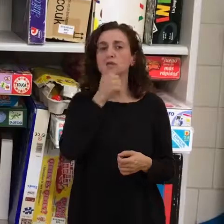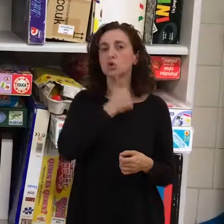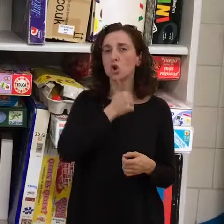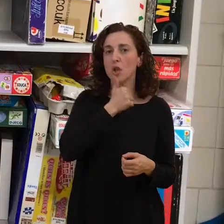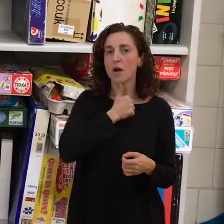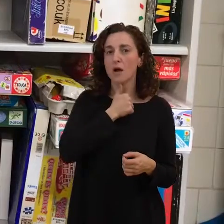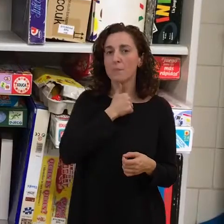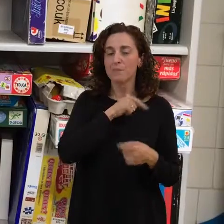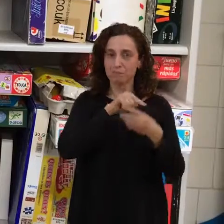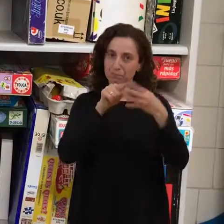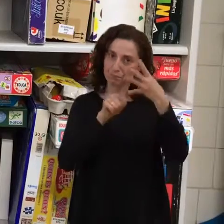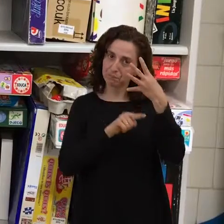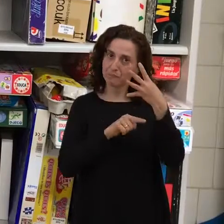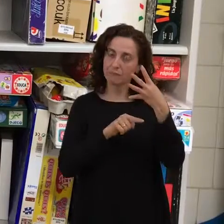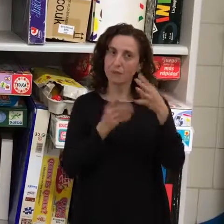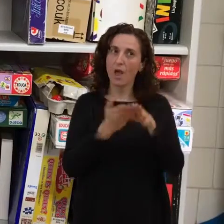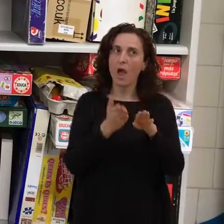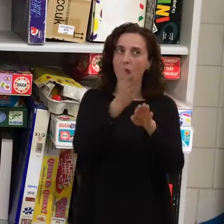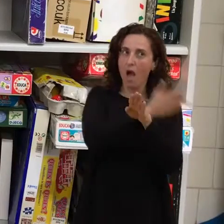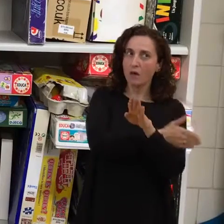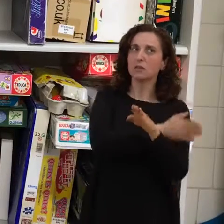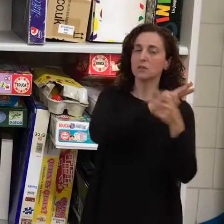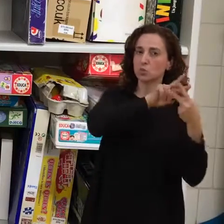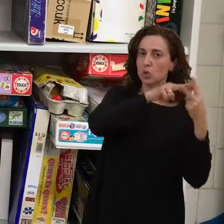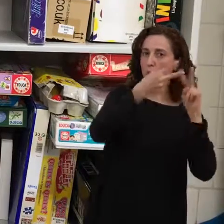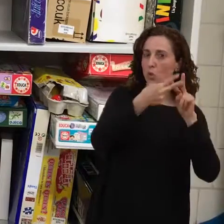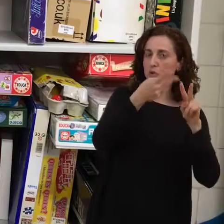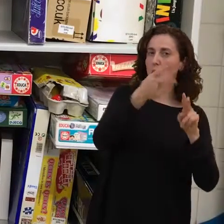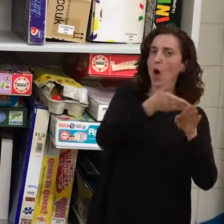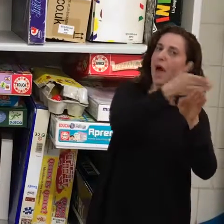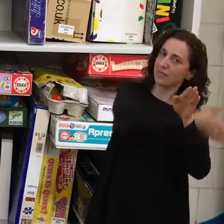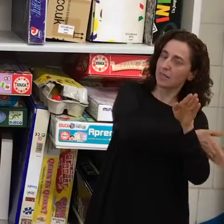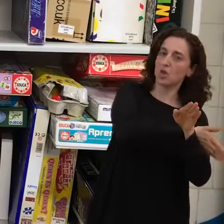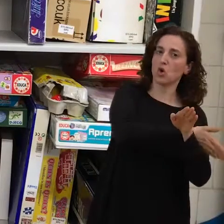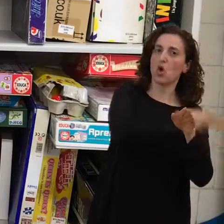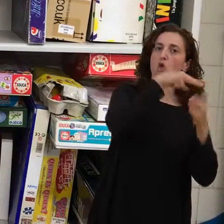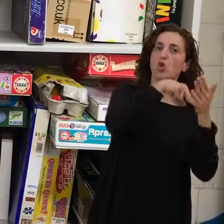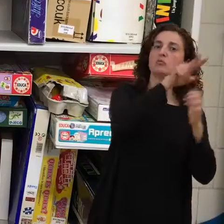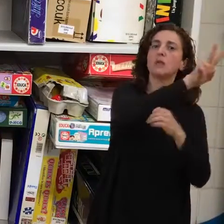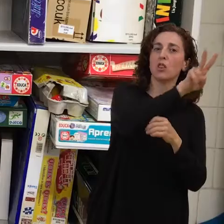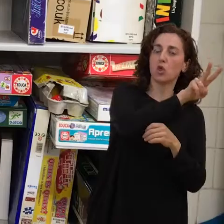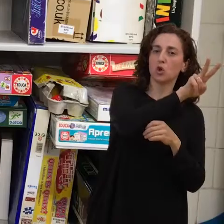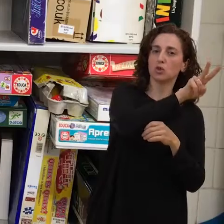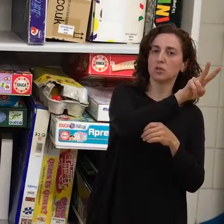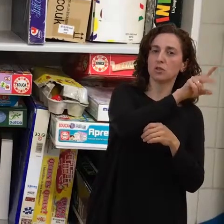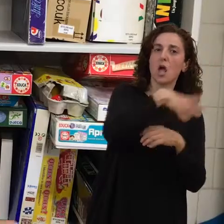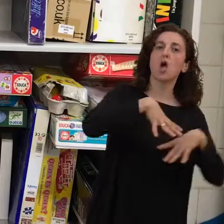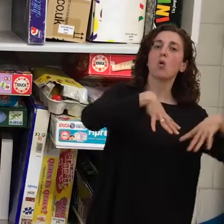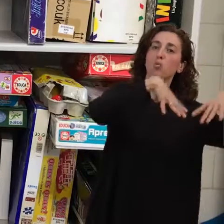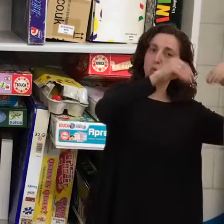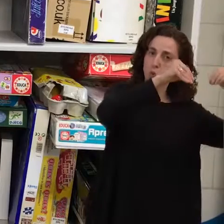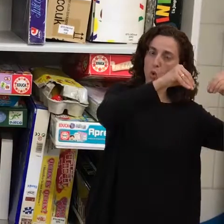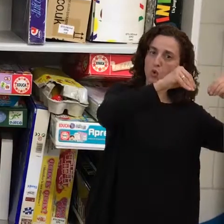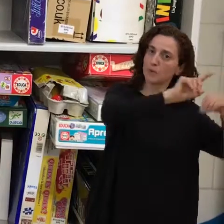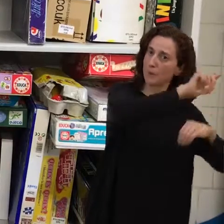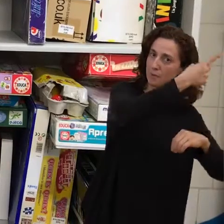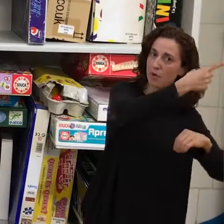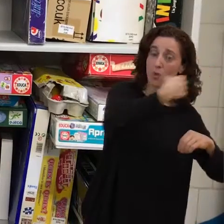Había un encuentro previo en 2002 en Burgos ya, pero yo no participé ahí. Fue el primero en Italia segundo,